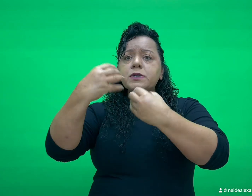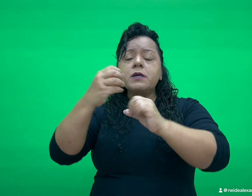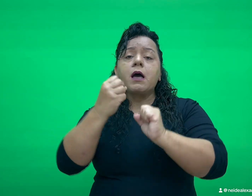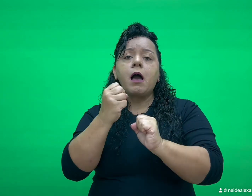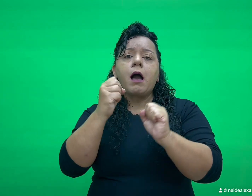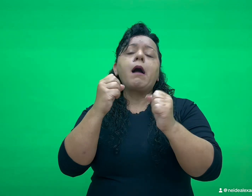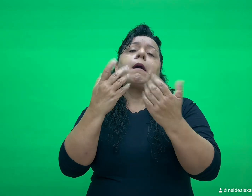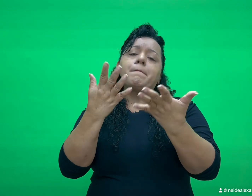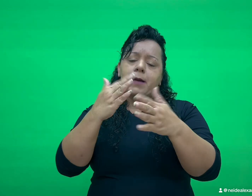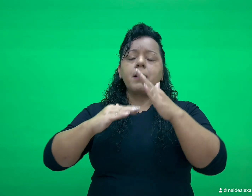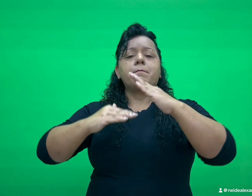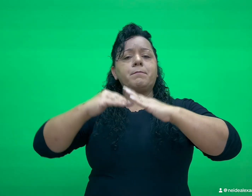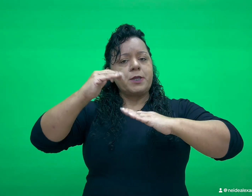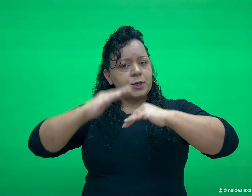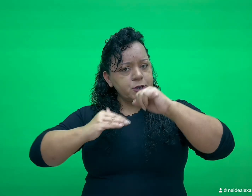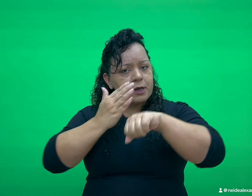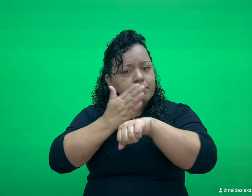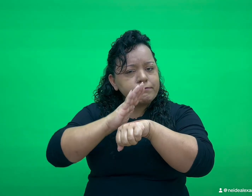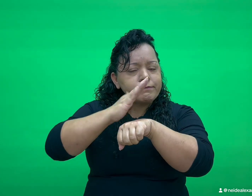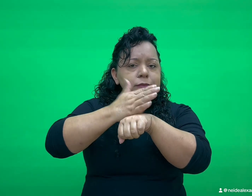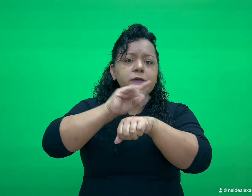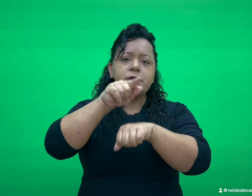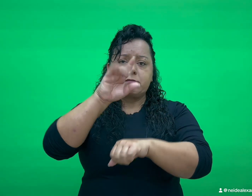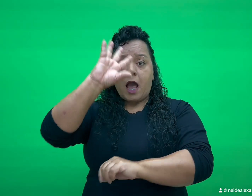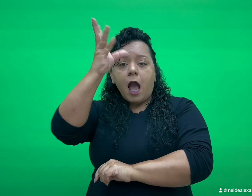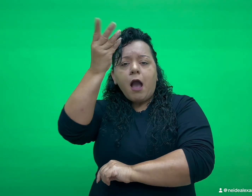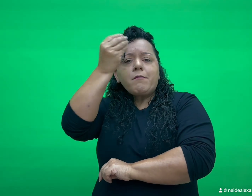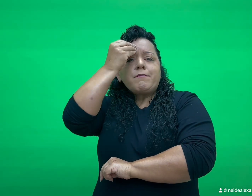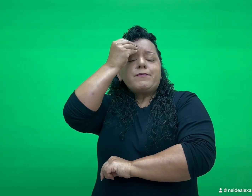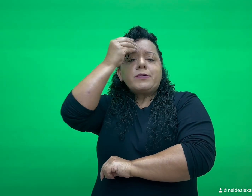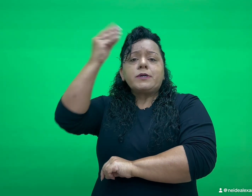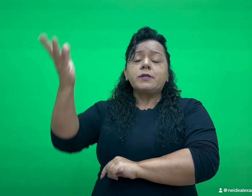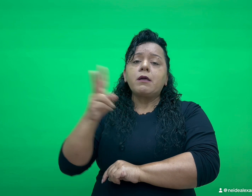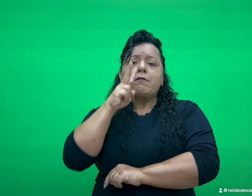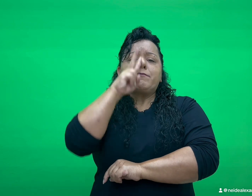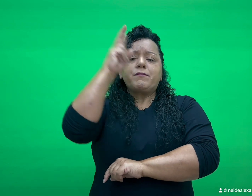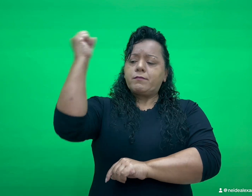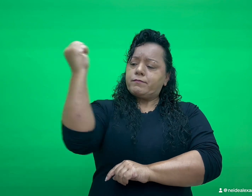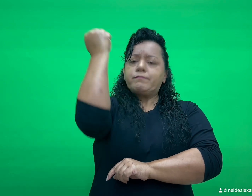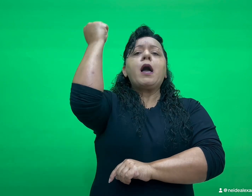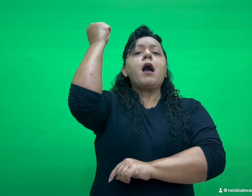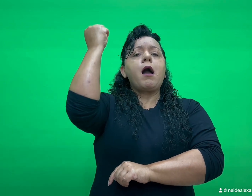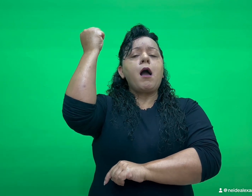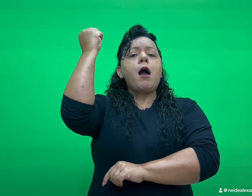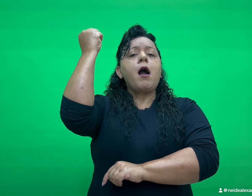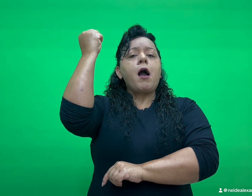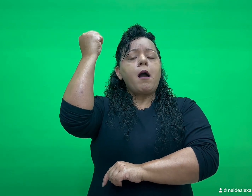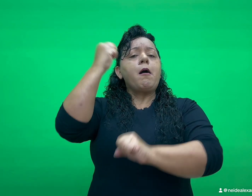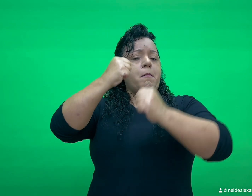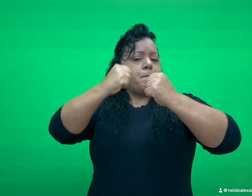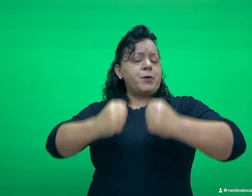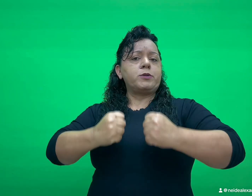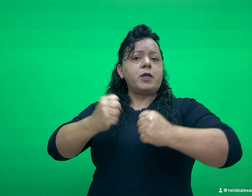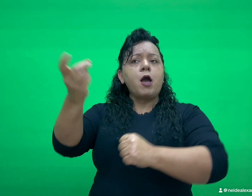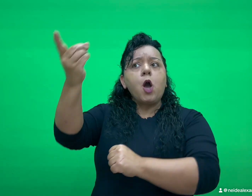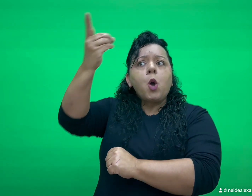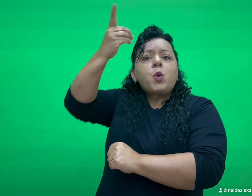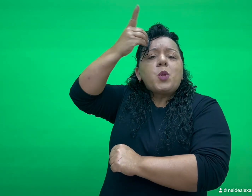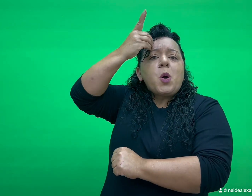praticar. Você vai compreender que tem a força, o poder e o dom de ressuscitar. Ressuscitar o amor, a paz e a